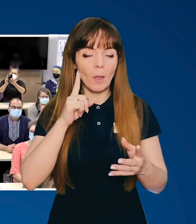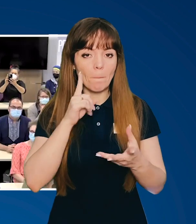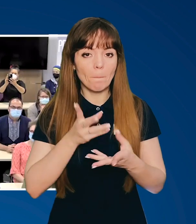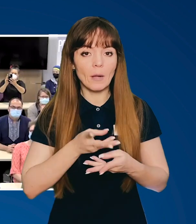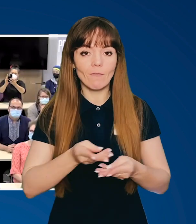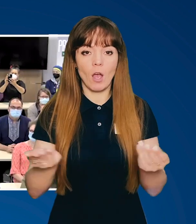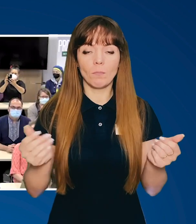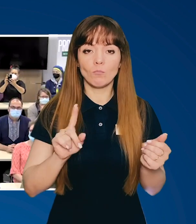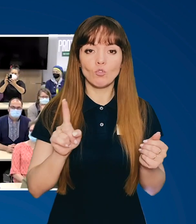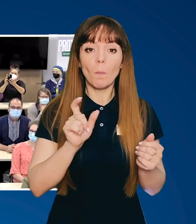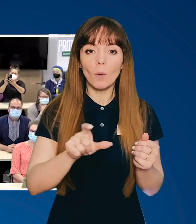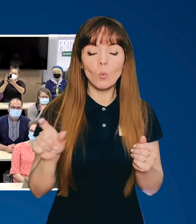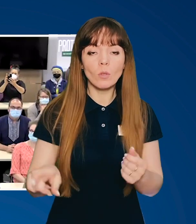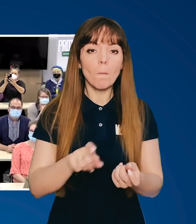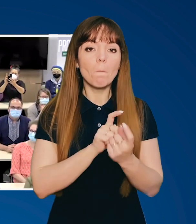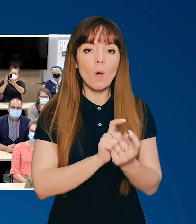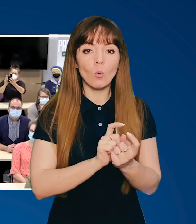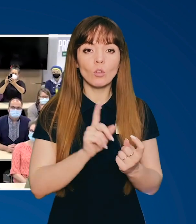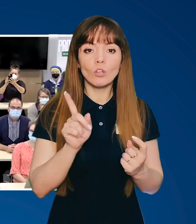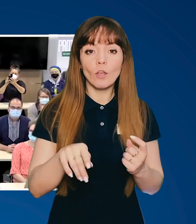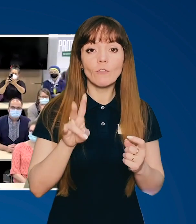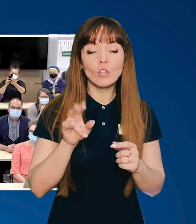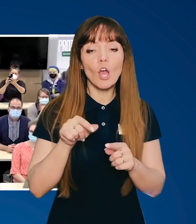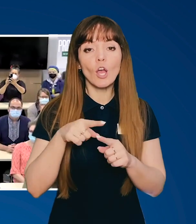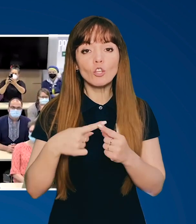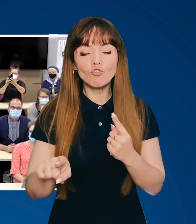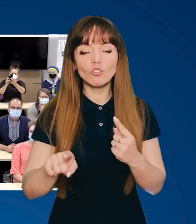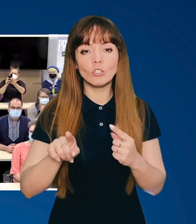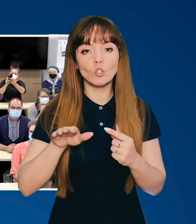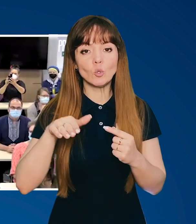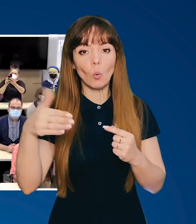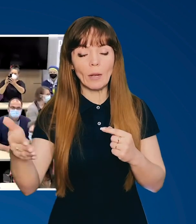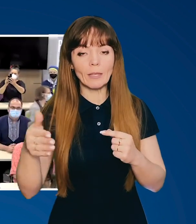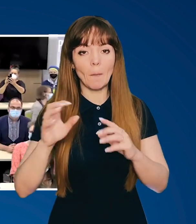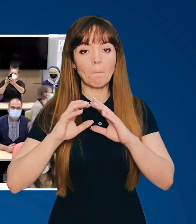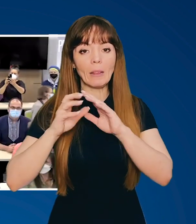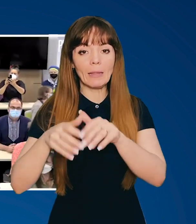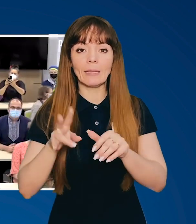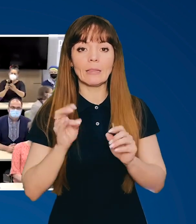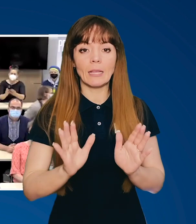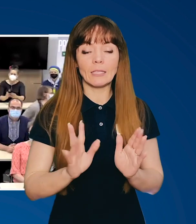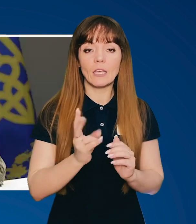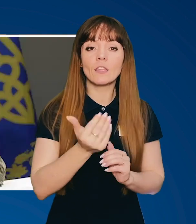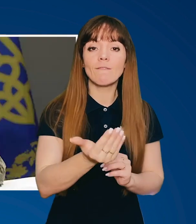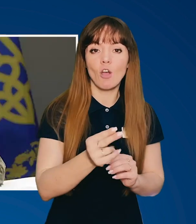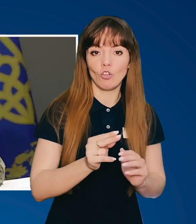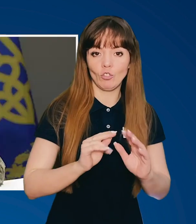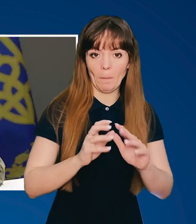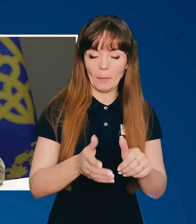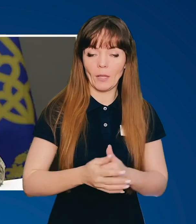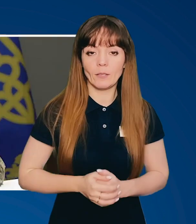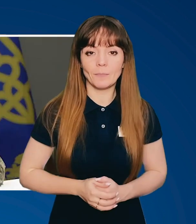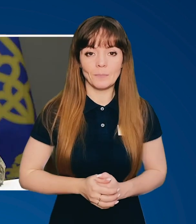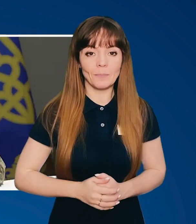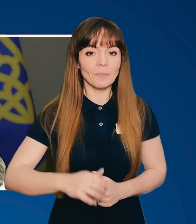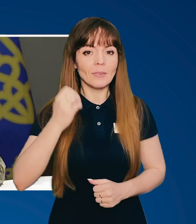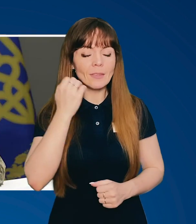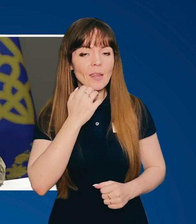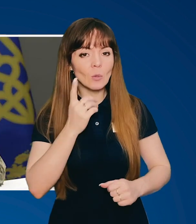прилабливими, щоб люди з них бородилися навіть на іншій стороні планеті, не тільки на вашій? Дякую за запитання. Я просто не